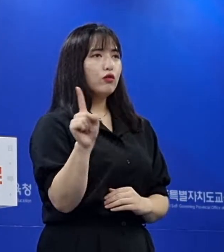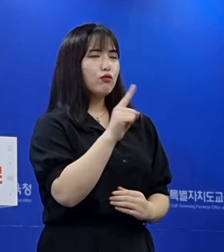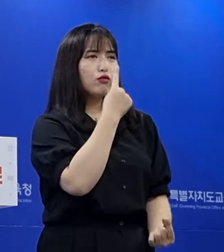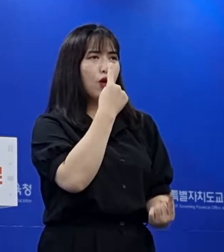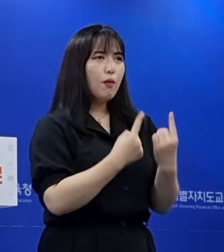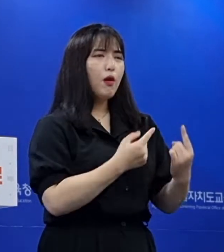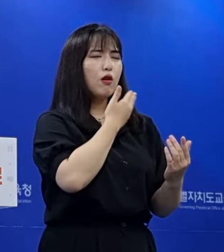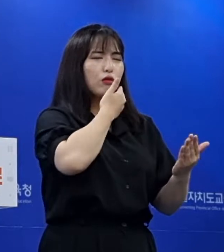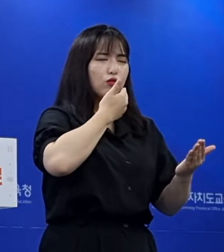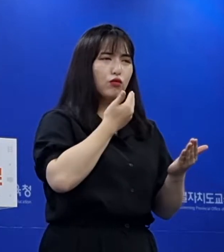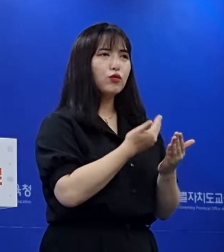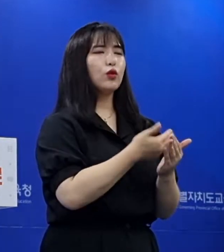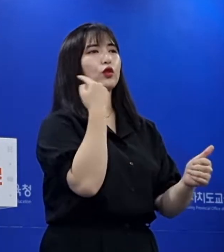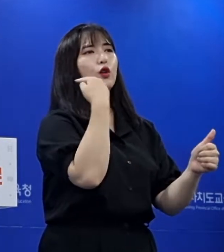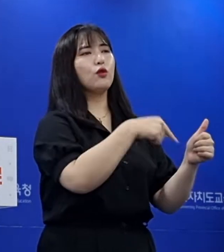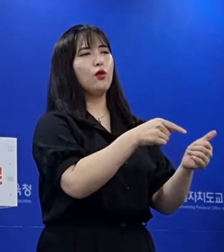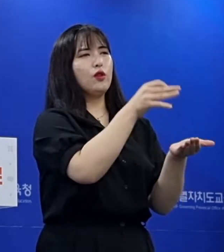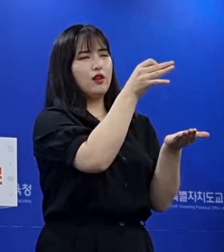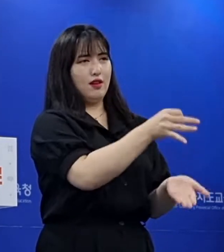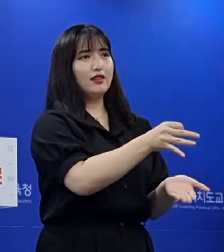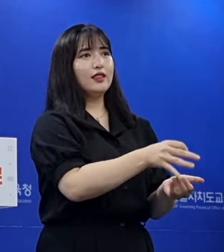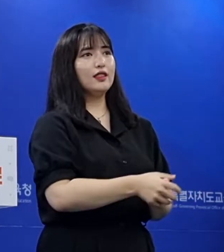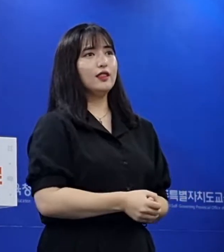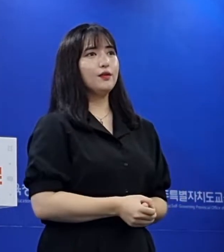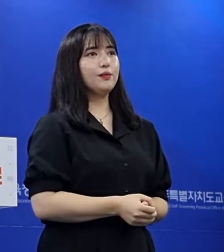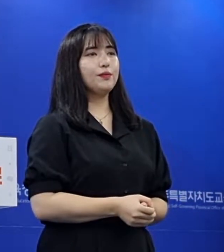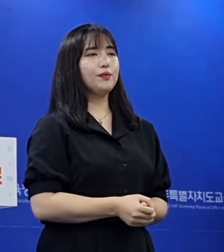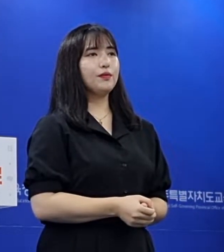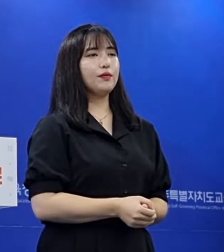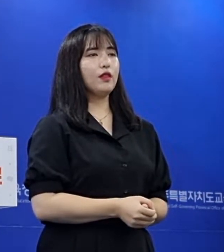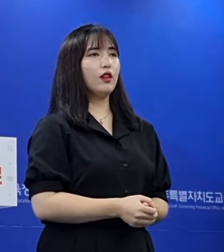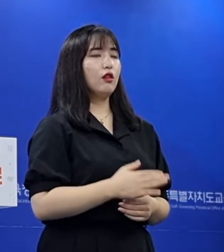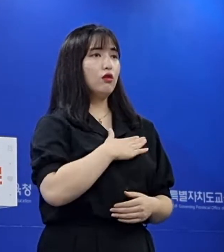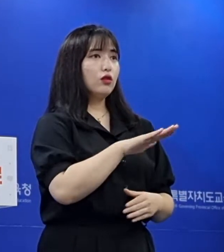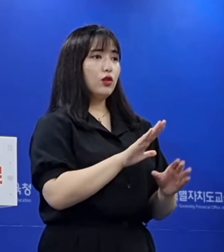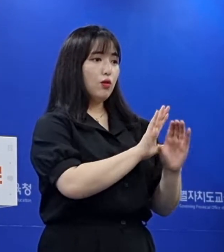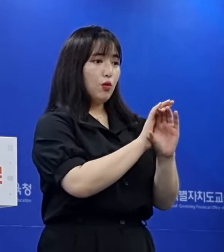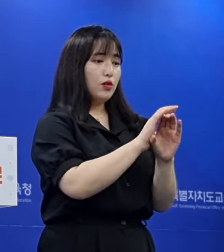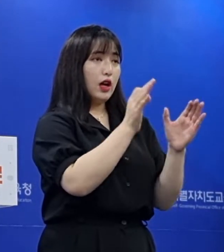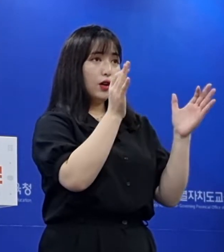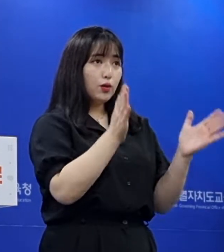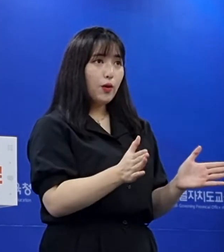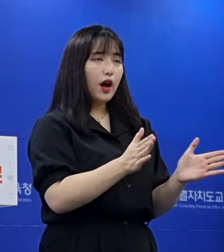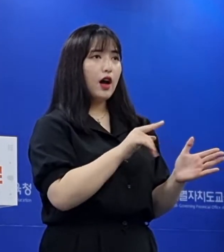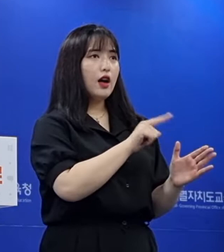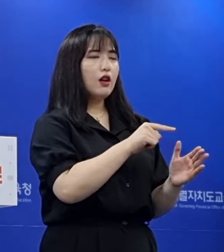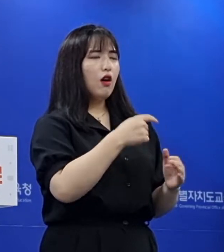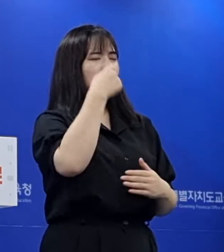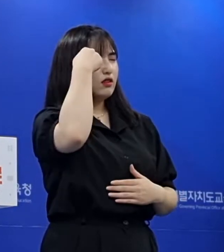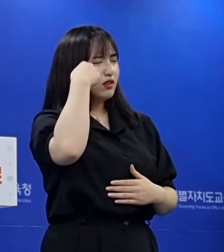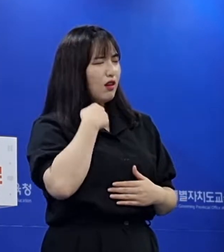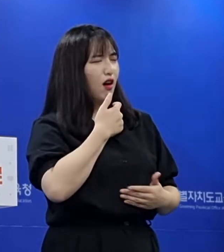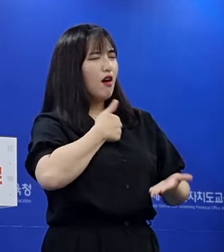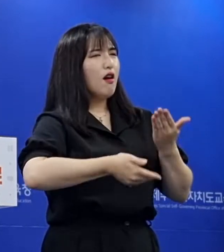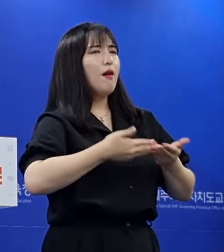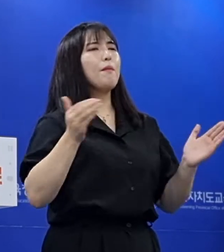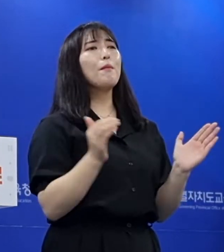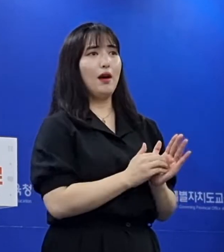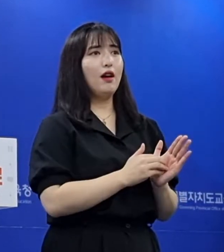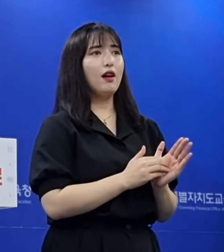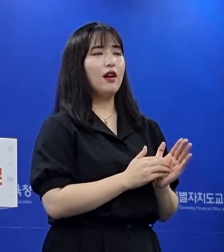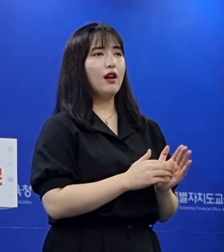소중한 교육의 가치입니다. 우리는 코로나 기간 동안 이것을 새삼 체감하고 하긴 했습니다.